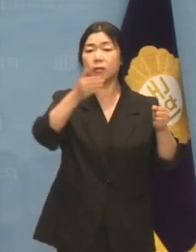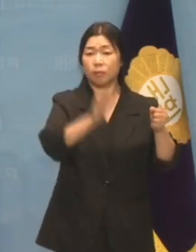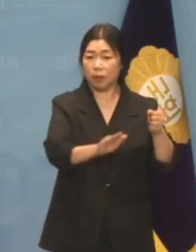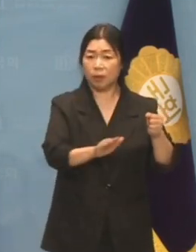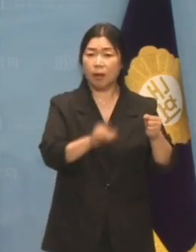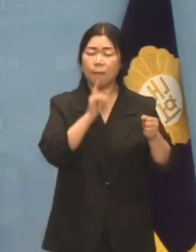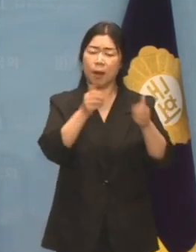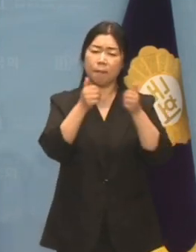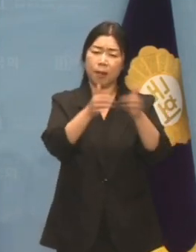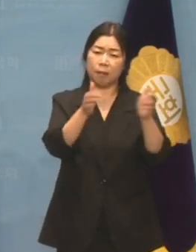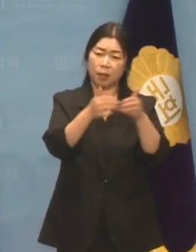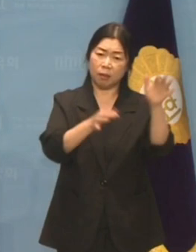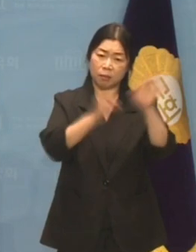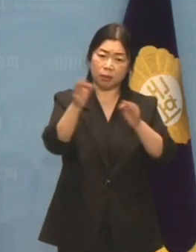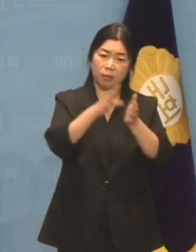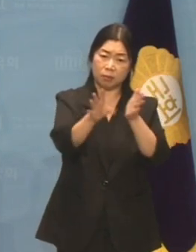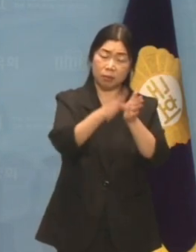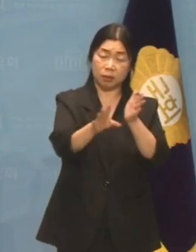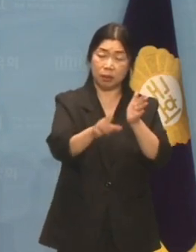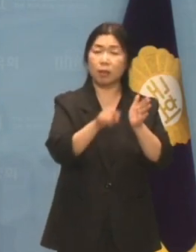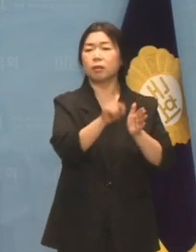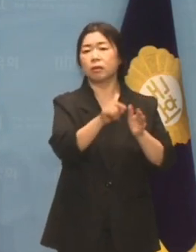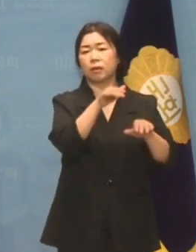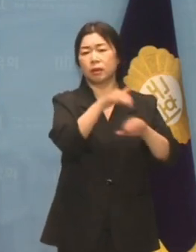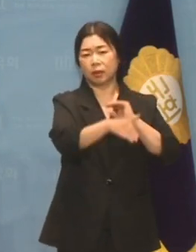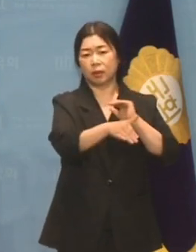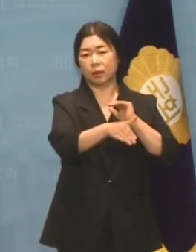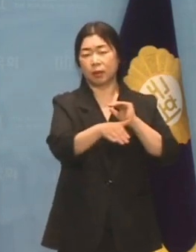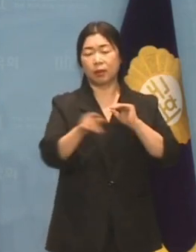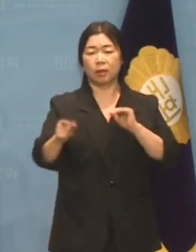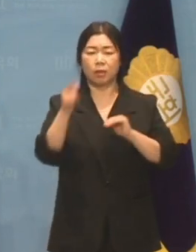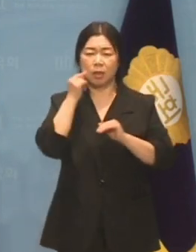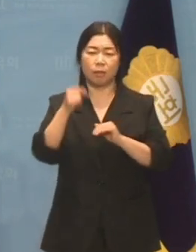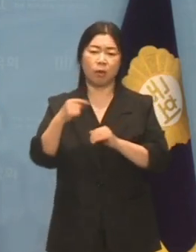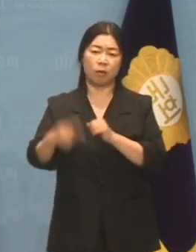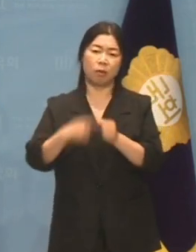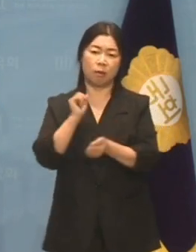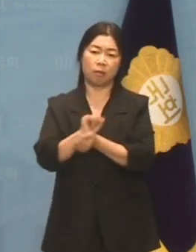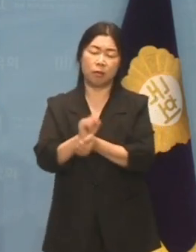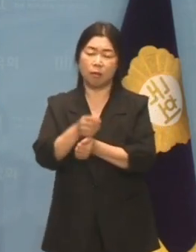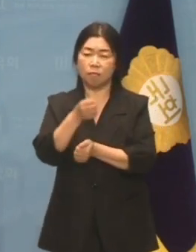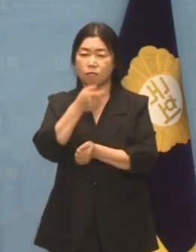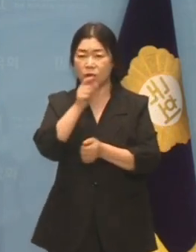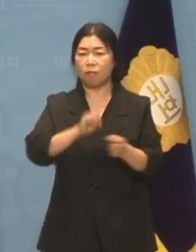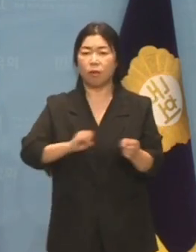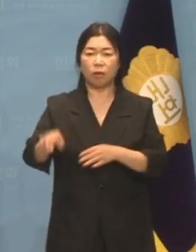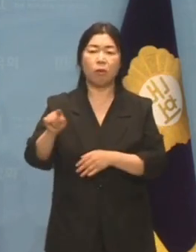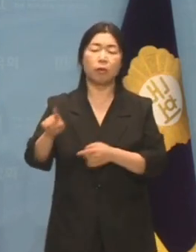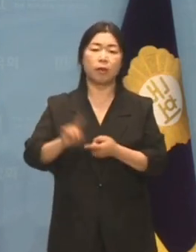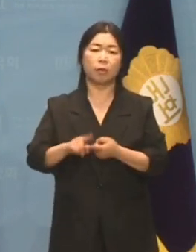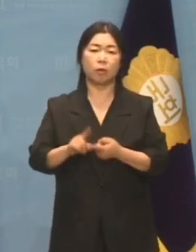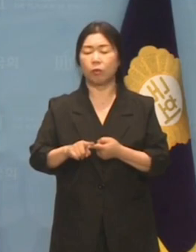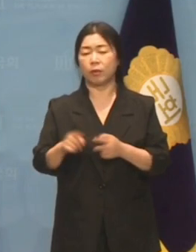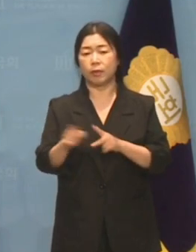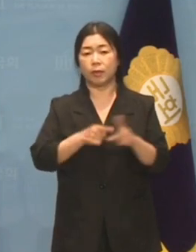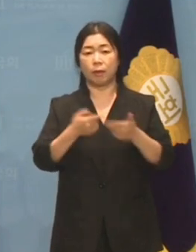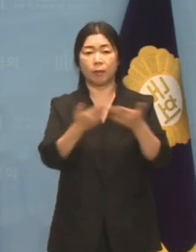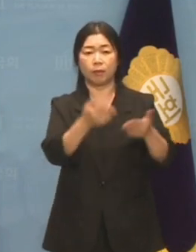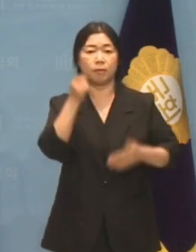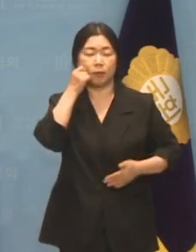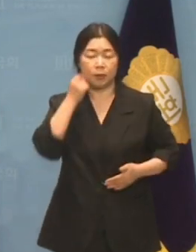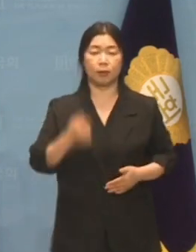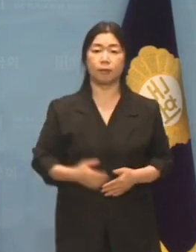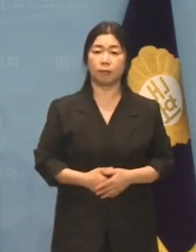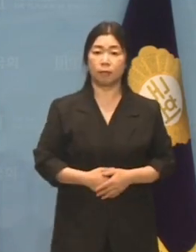막말 정치 공세로 후쿠시마 오염수 문제에서 벗어날 수는 없습니다. 아무것도 하지 않은